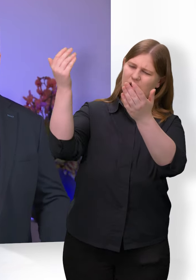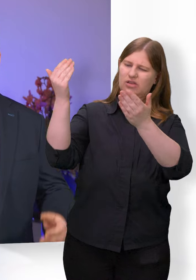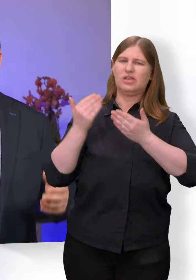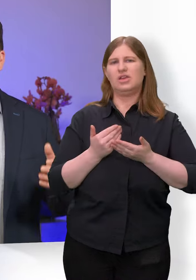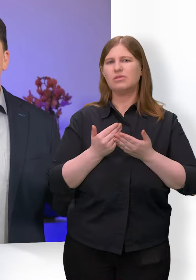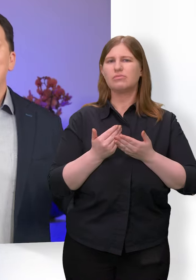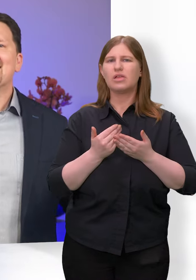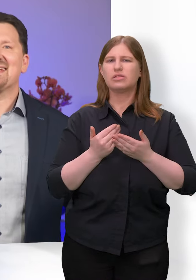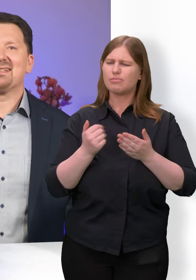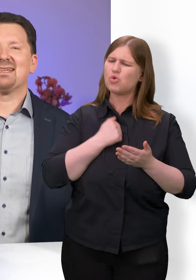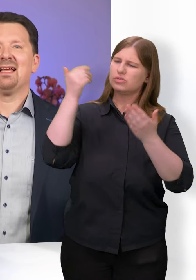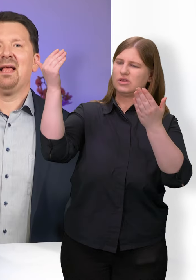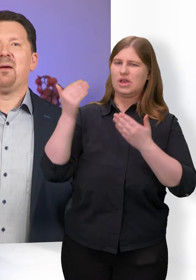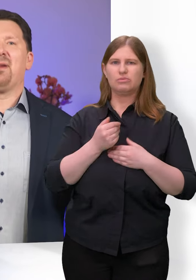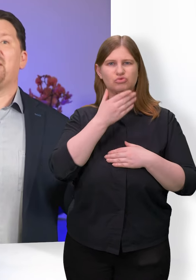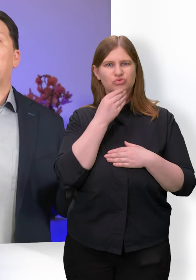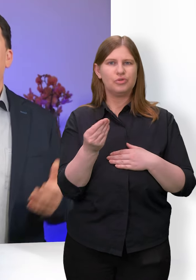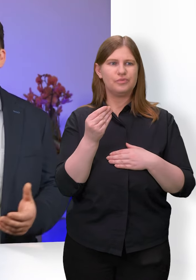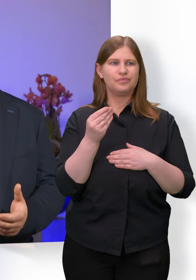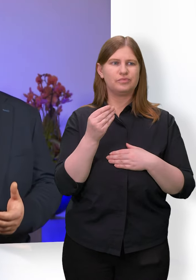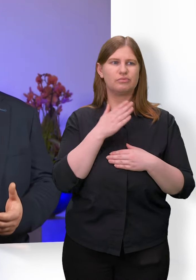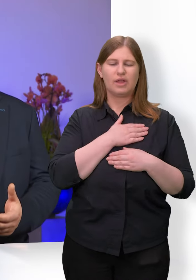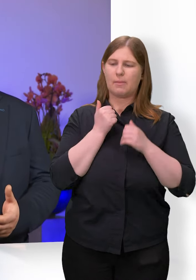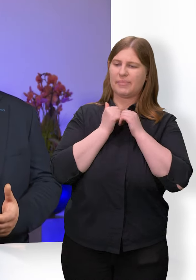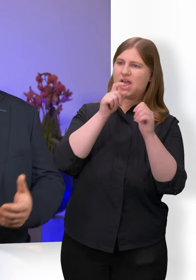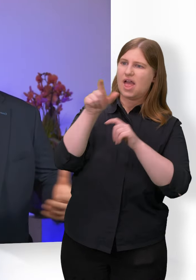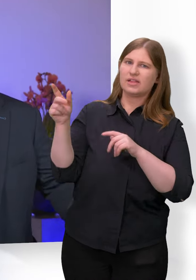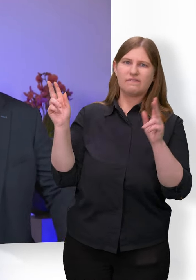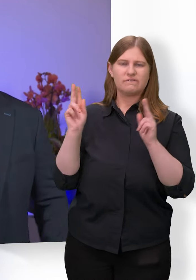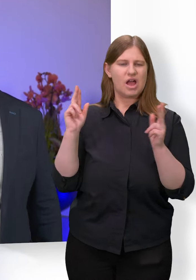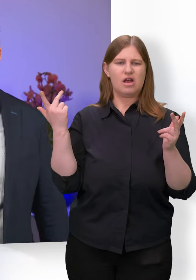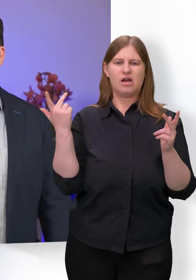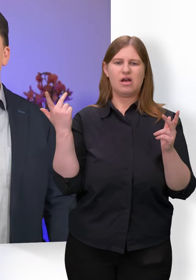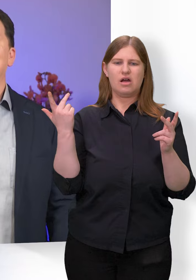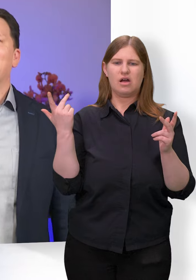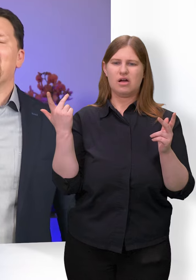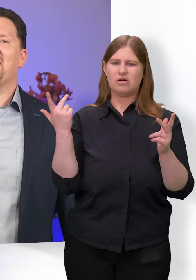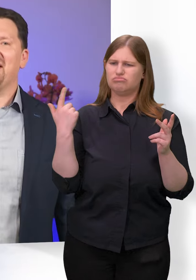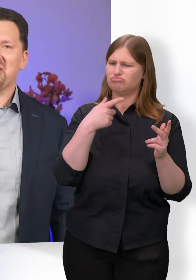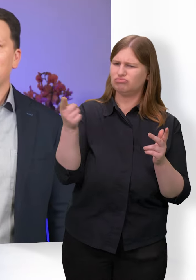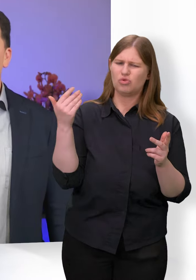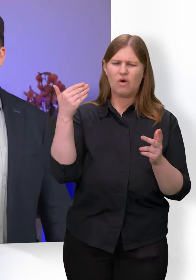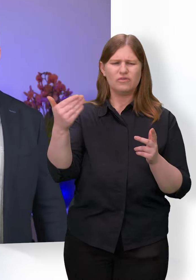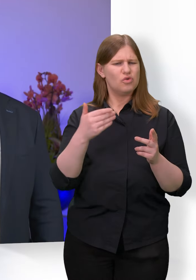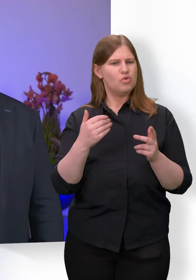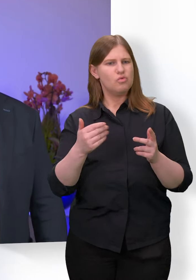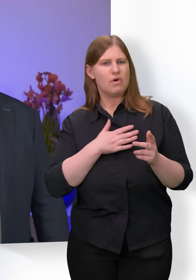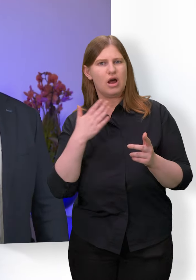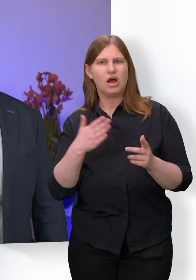Und nicht selten sind meine Begleiterinnen und Begleiter überrascht, wenn ich ihnen berichte, an welcher Stelle sie